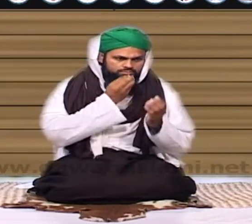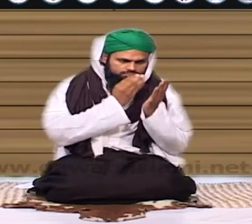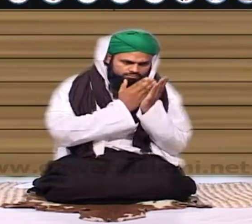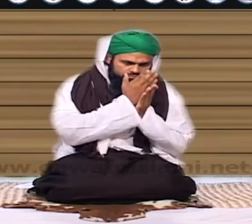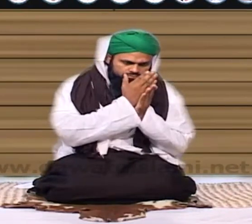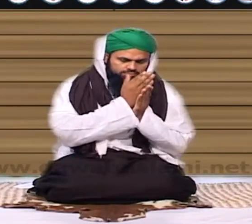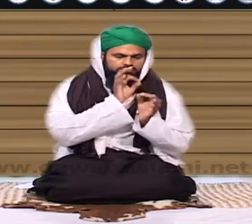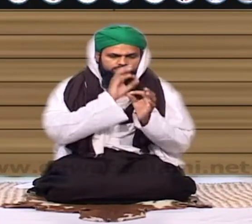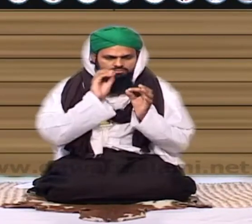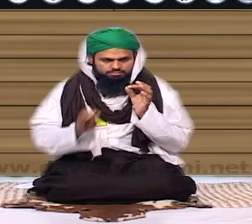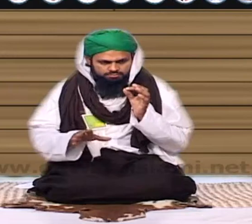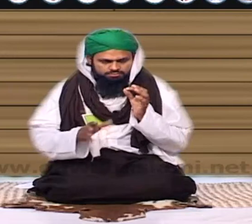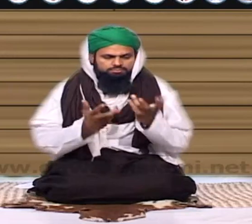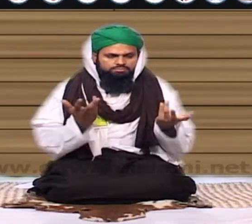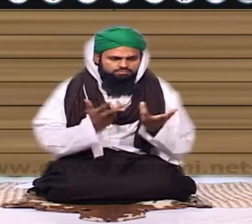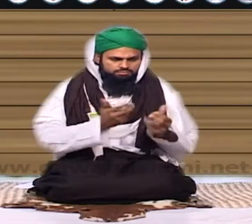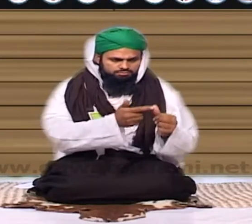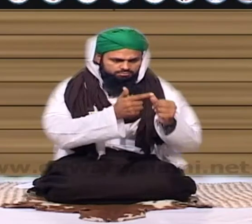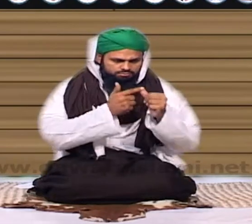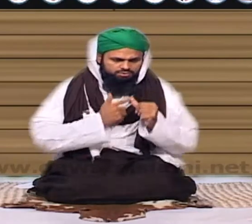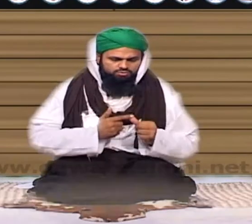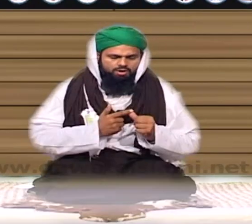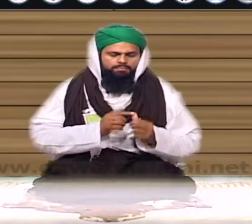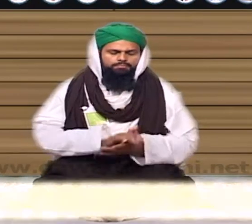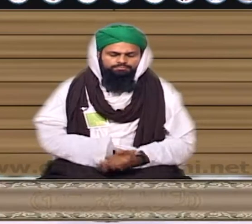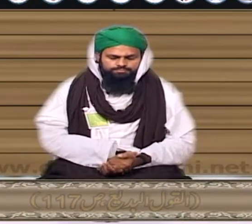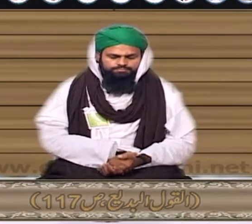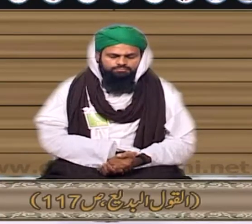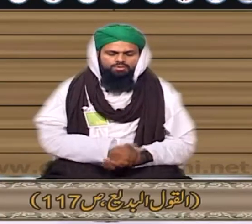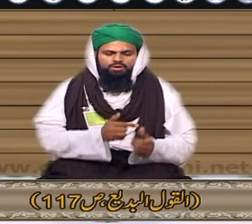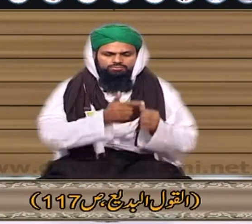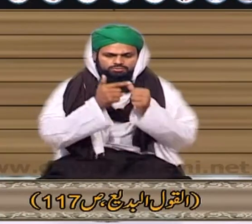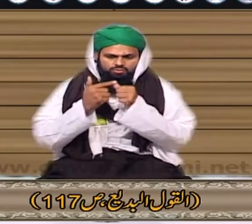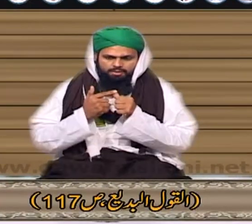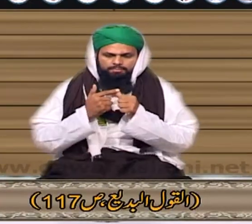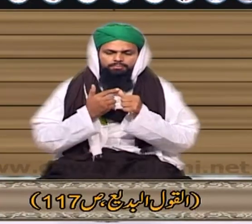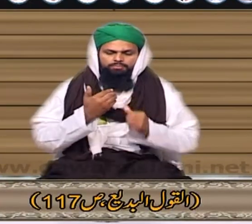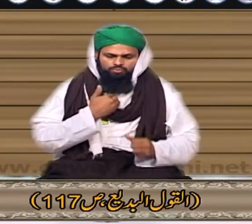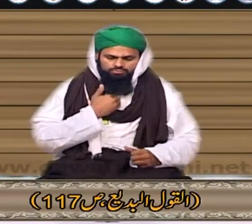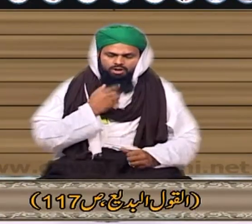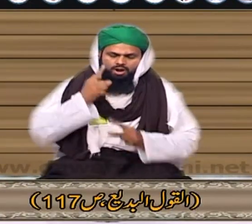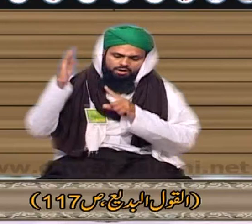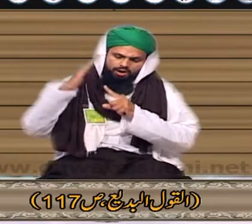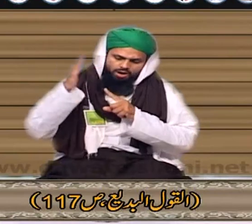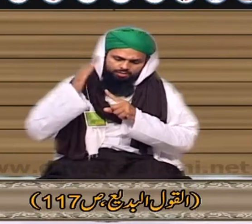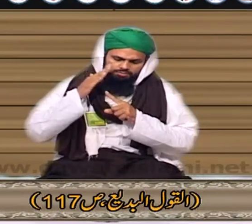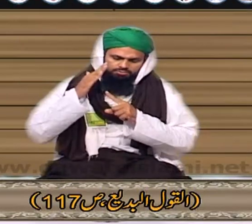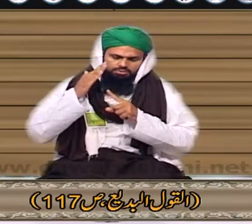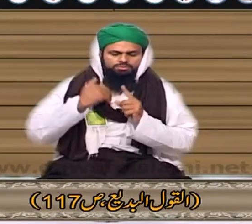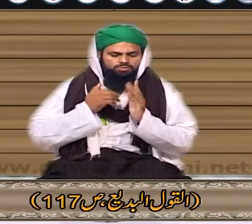بکا اللہ نے آپ کے ساتھ کیا سنوک کیا تو انہوں نے بتا کہ اللہ تعالیٰ نے مجھ پر رحم کیا اور میری مغفرت فرما دی